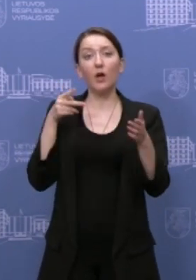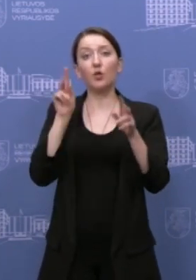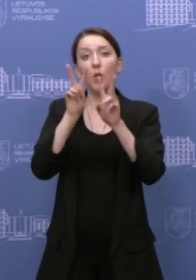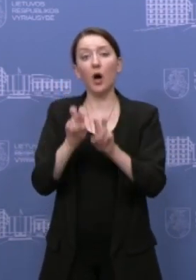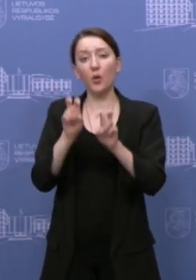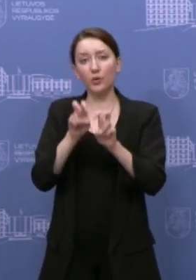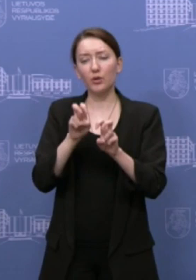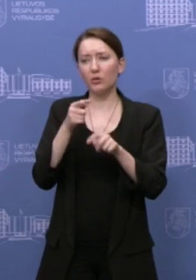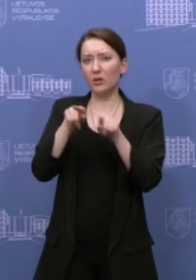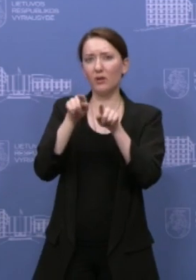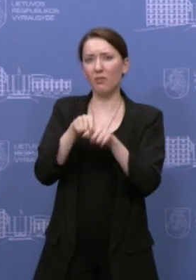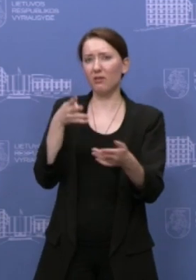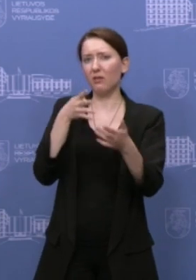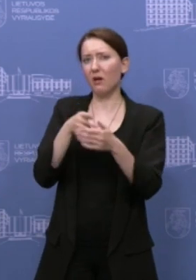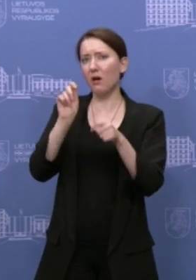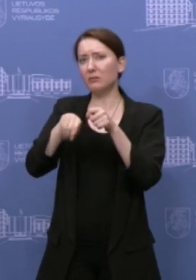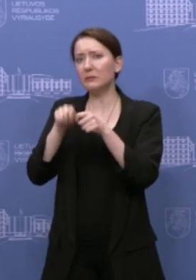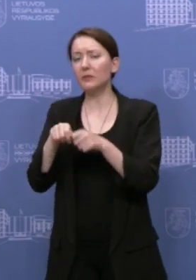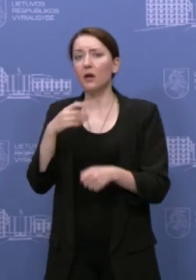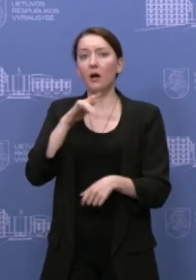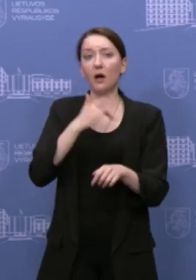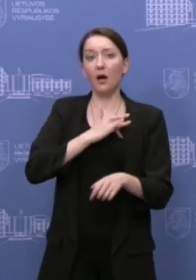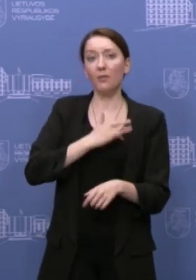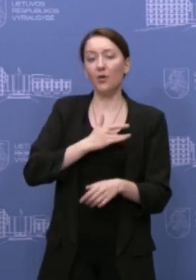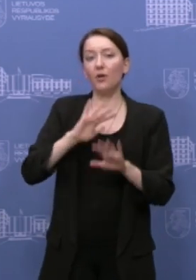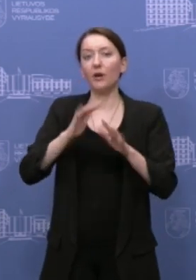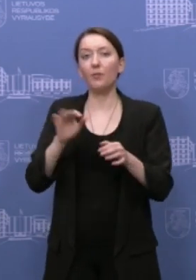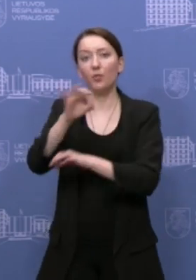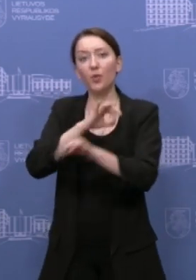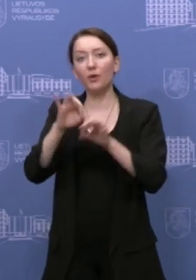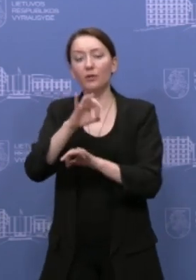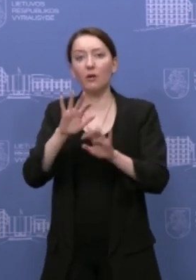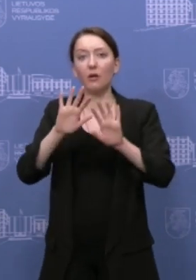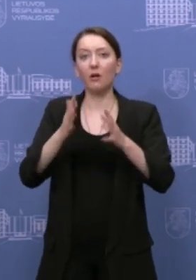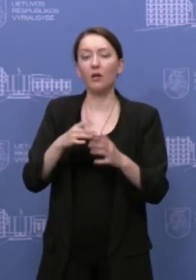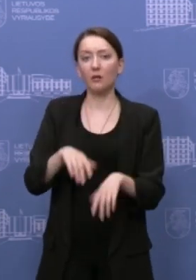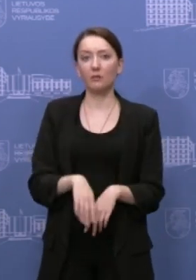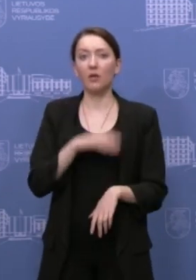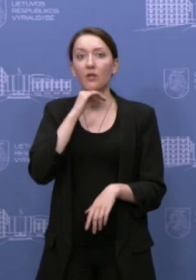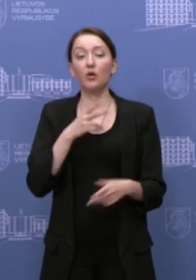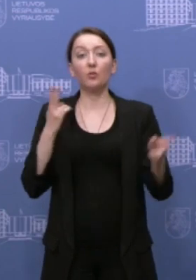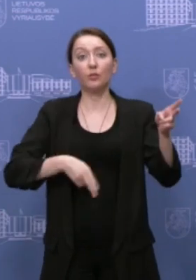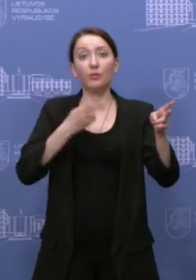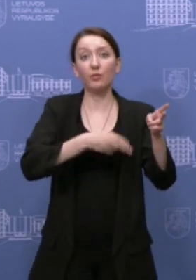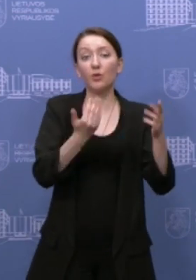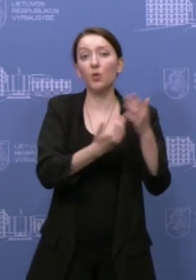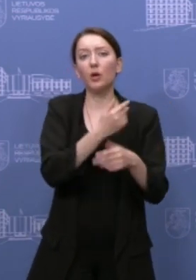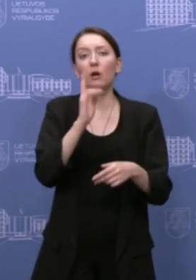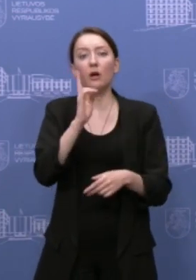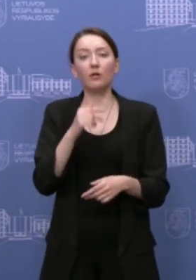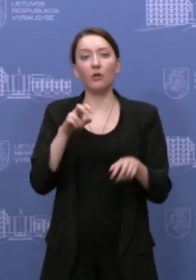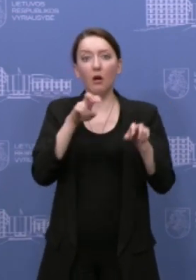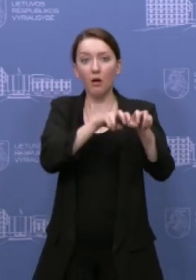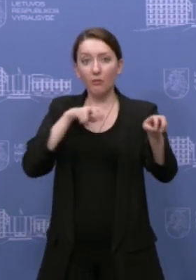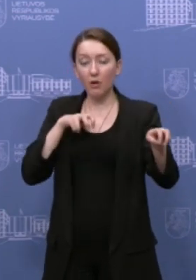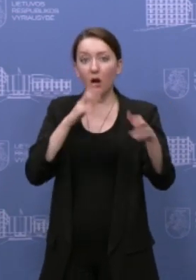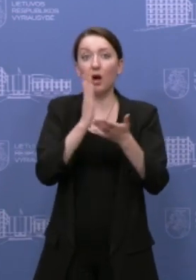pat su obijojo projekto ekonomiškumu. Tai, klausimas yra, kas apskritai važinės tai straukiniais, nu, jei pastatyta Real Balticoje, kitaip tariant, ar bus